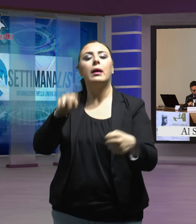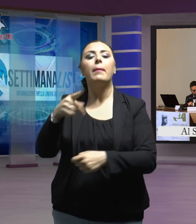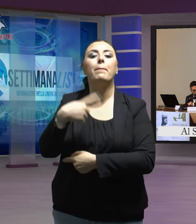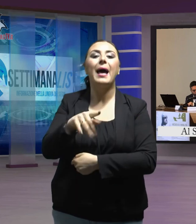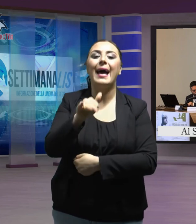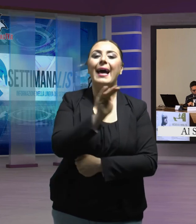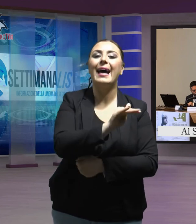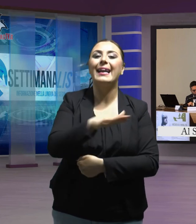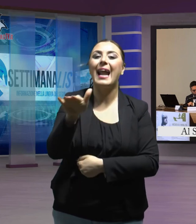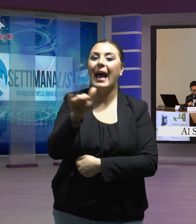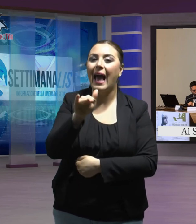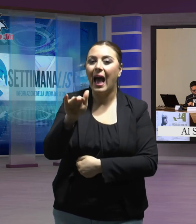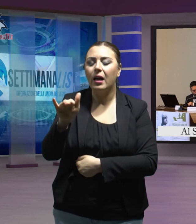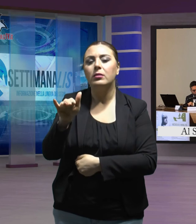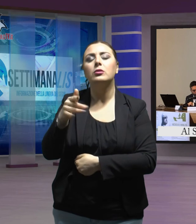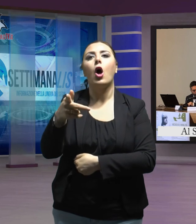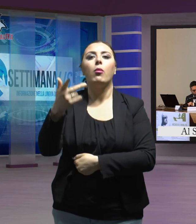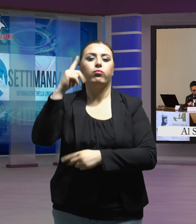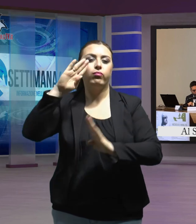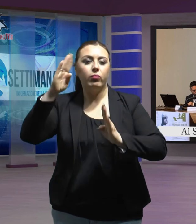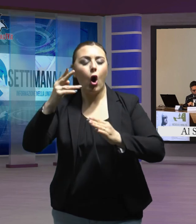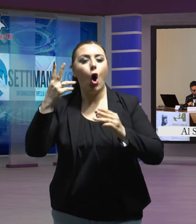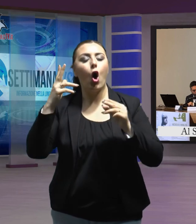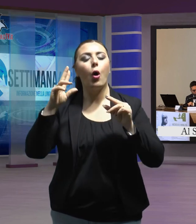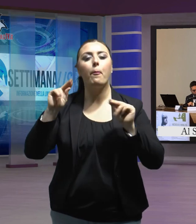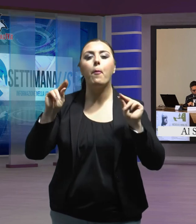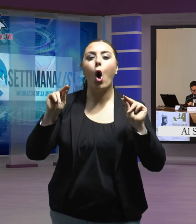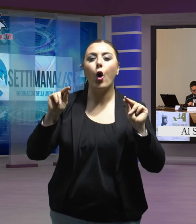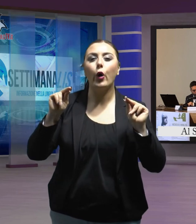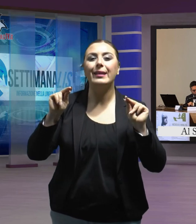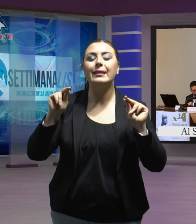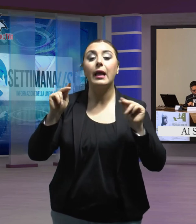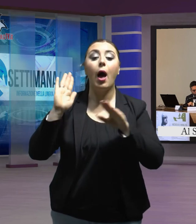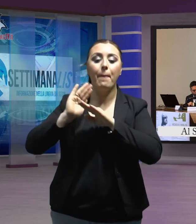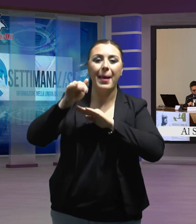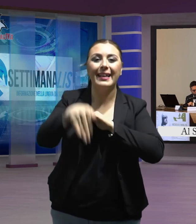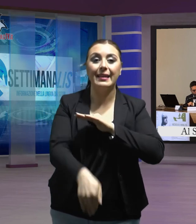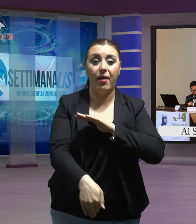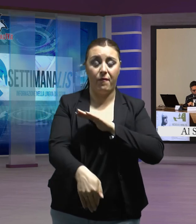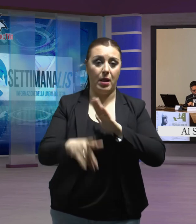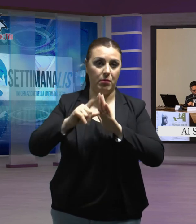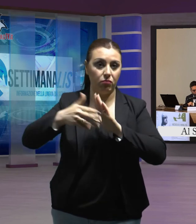concentrati sulla moda medievale del tempo. Il progetto è stato